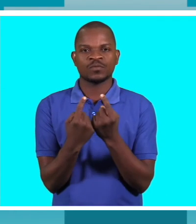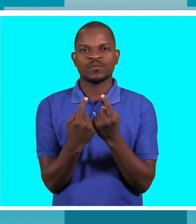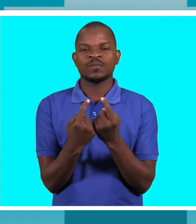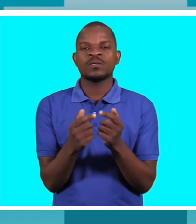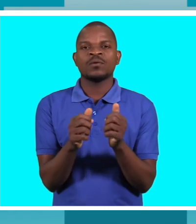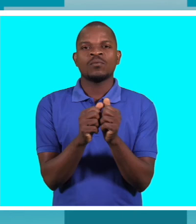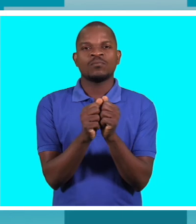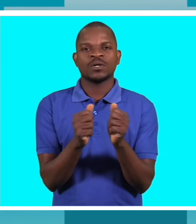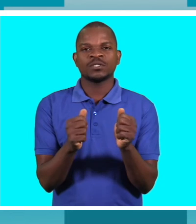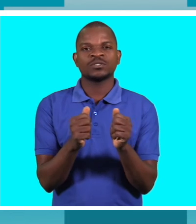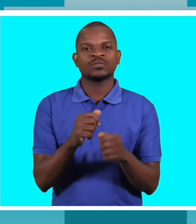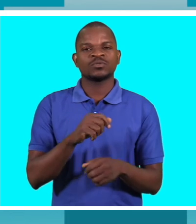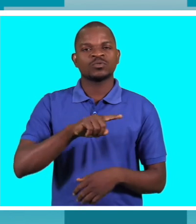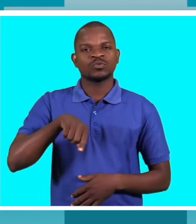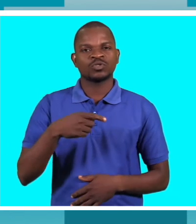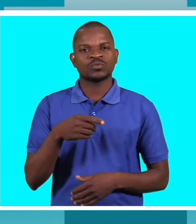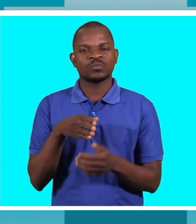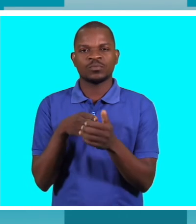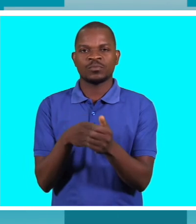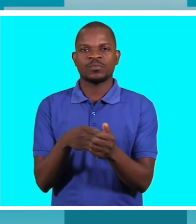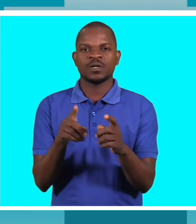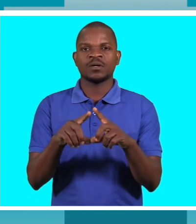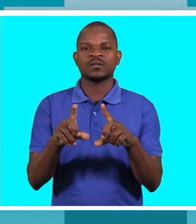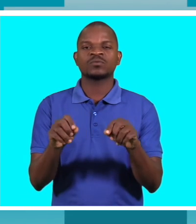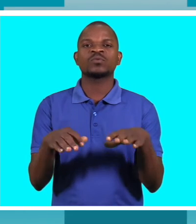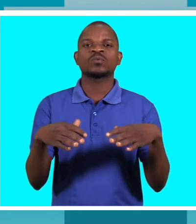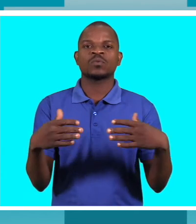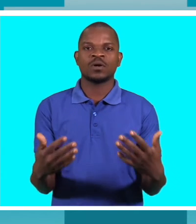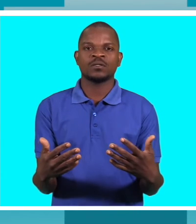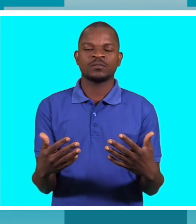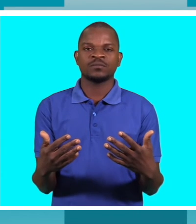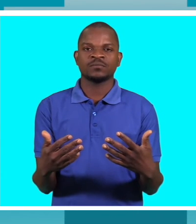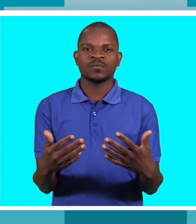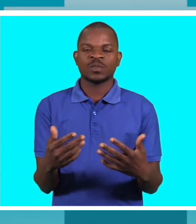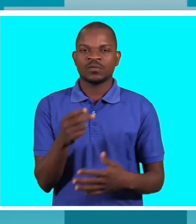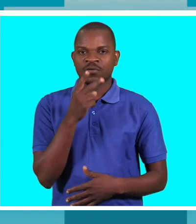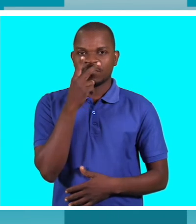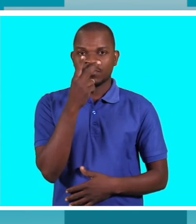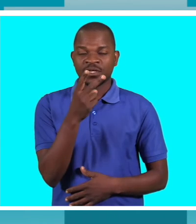critérios que temos seguido na verdade é a tendência dos